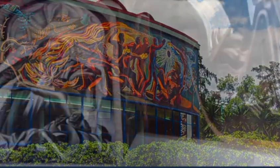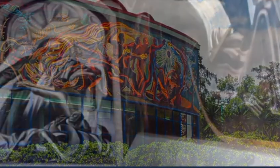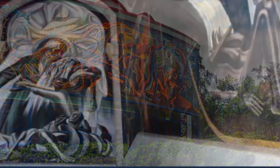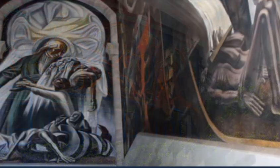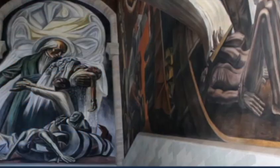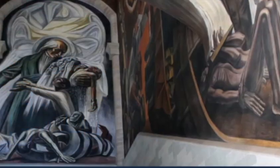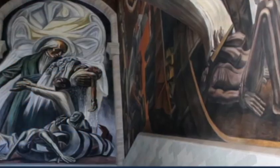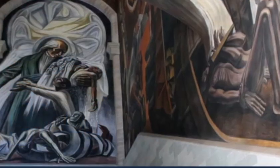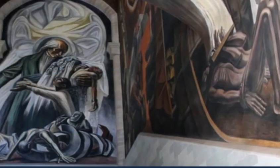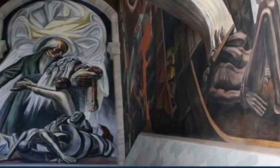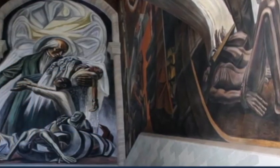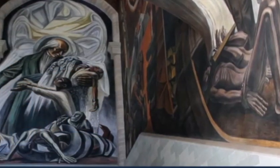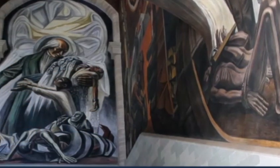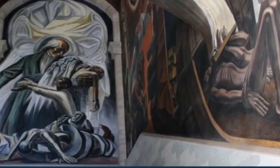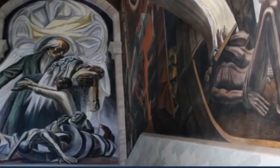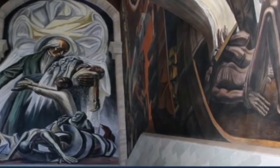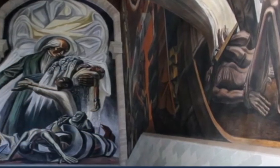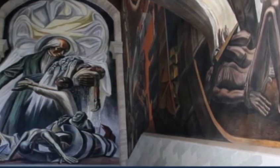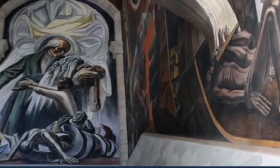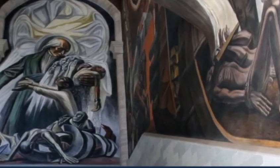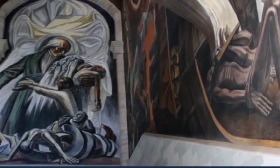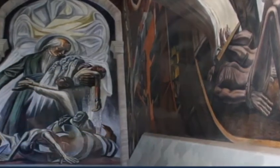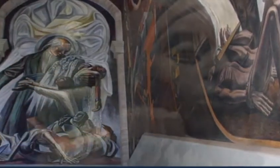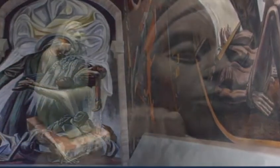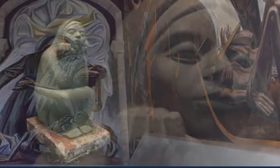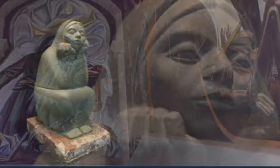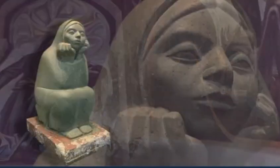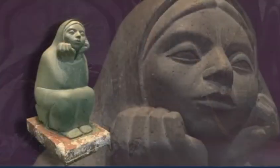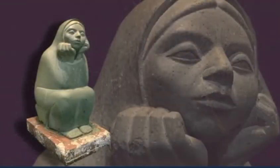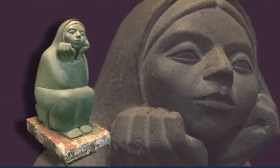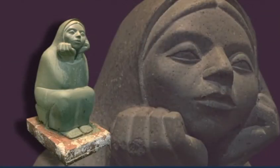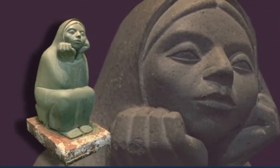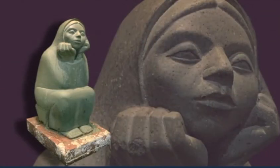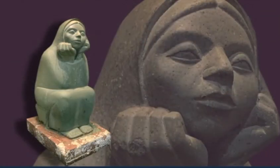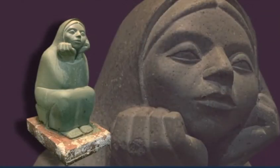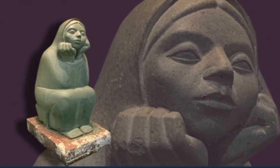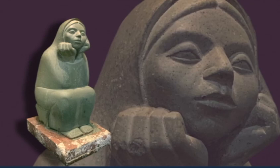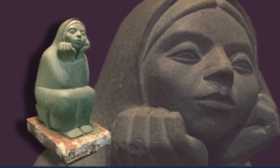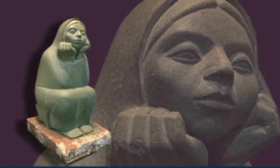ホセの壁画や彫刻が残されています。ホセ・チャベス・モラードは、政治的活動家、教師、文化の促進家、メキシコ壁画運動の第2次の代表となる芸術家として知られています。グアノハト大学や、アロンディガ・デ・グラナディタスのような、メキシコを代表する貴重な建築物の中に、ホセの壁画や彫刻が残されています。